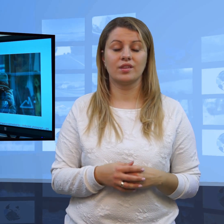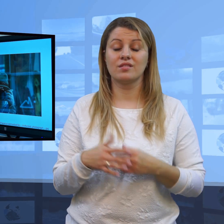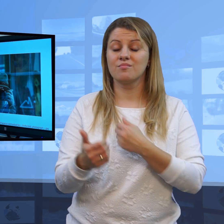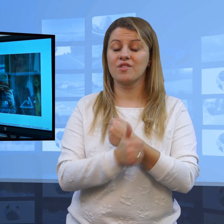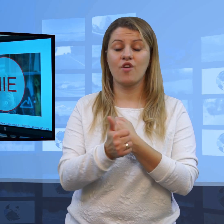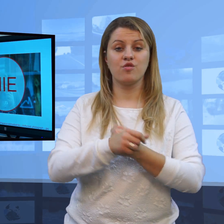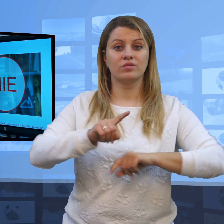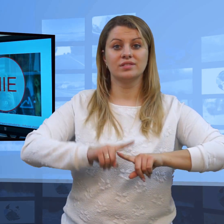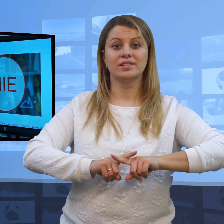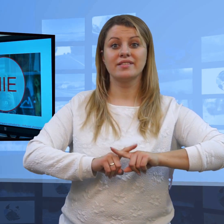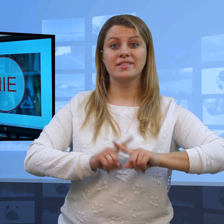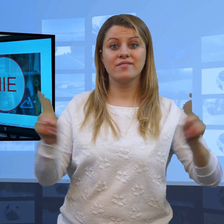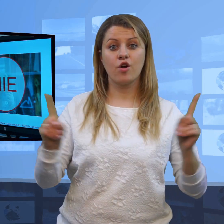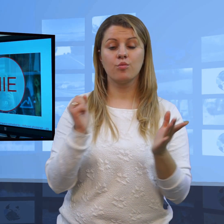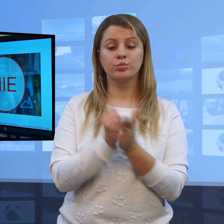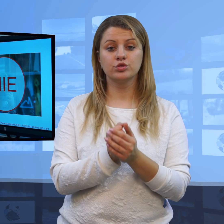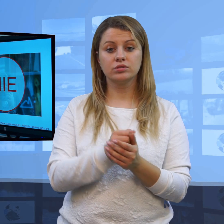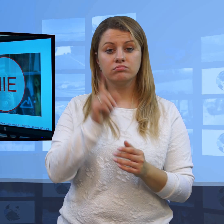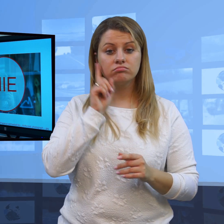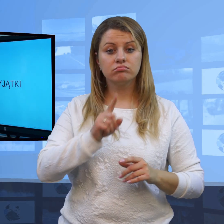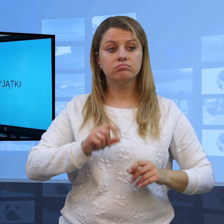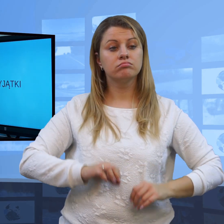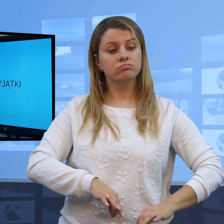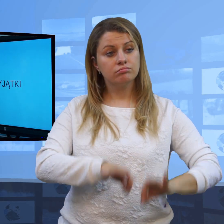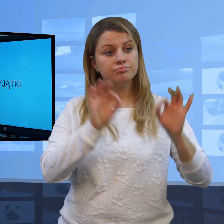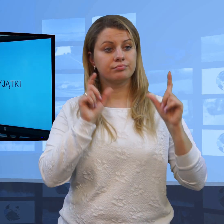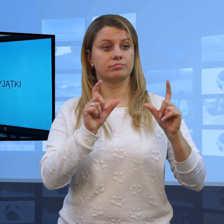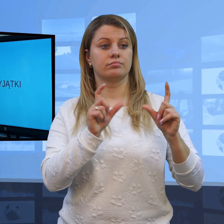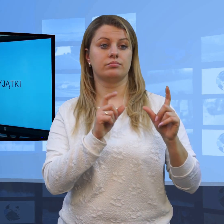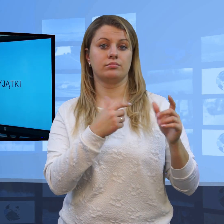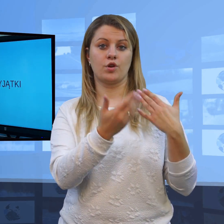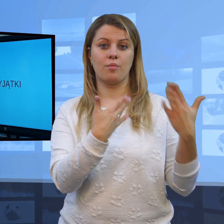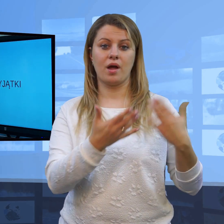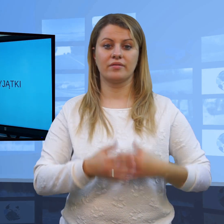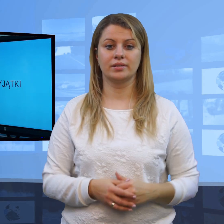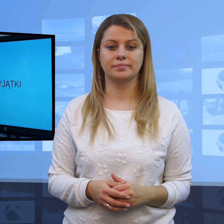Tak, nie wolno robić. Ale są wyjątki.